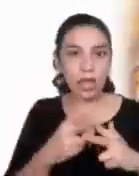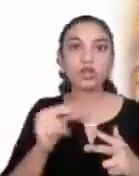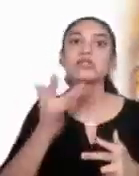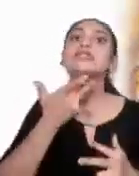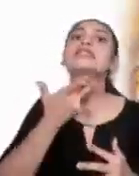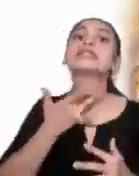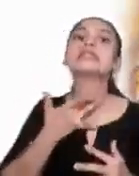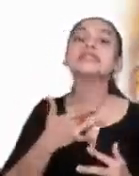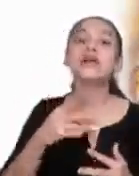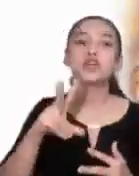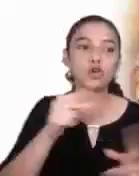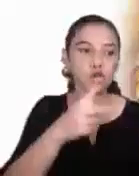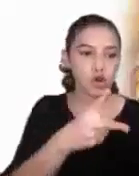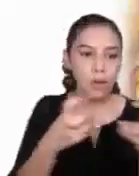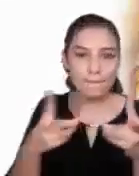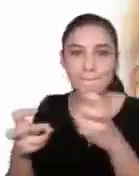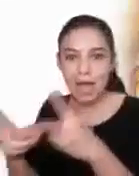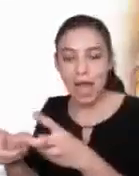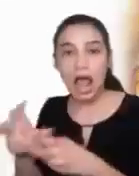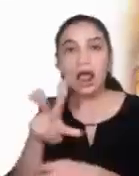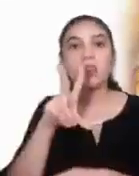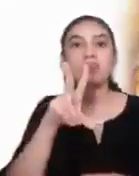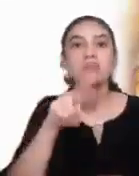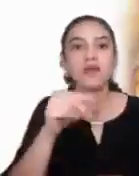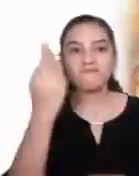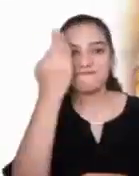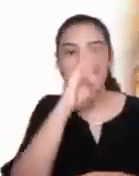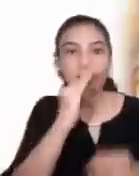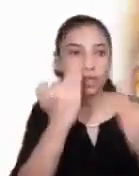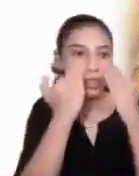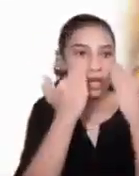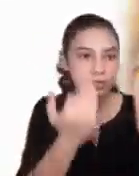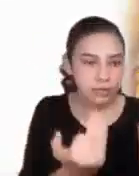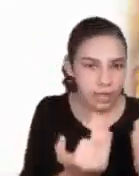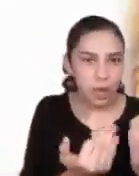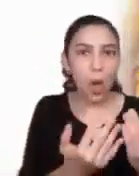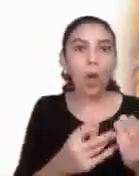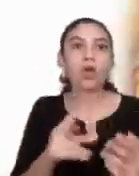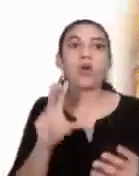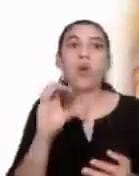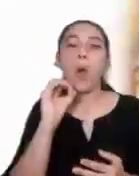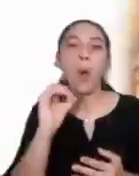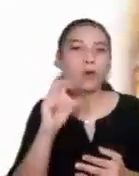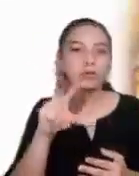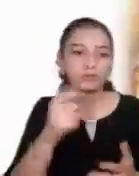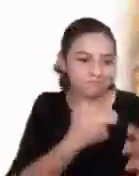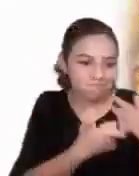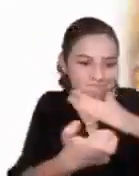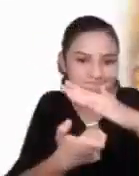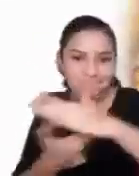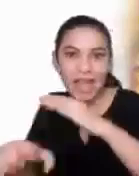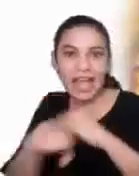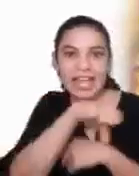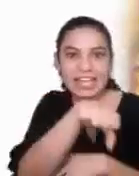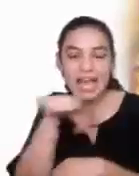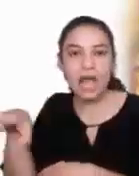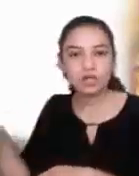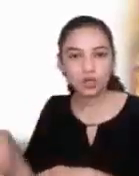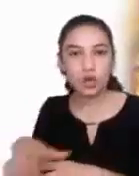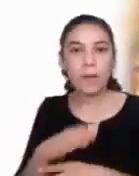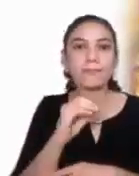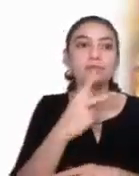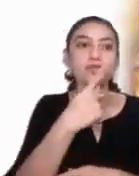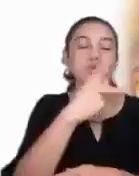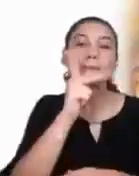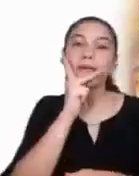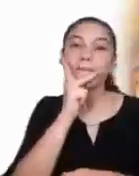adulterio, no robarás, no levantarás falso testimonio, no cometerás fraudes, honrarás a tu padre